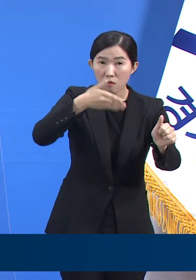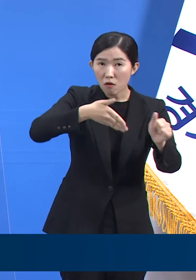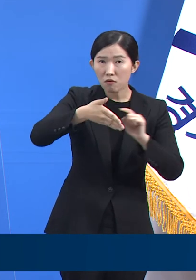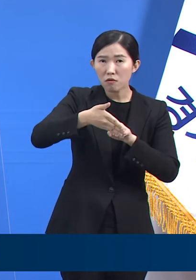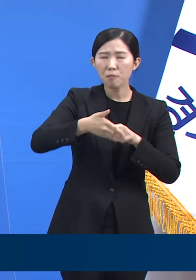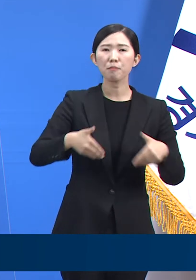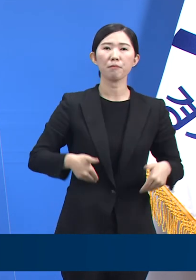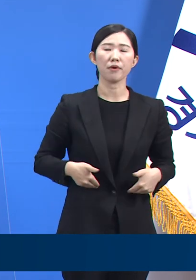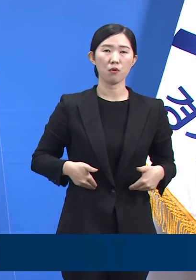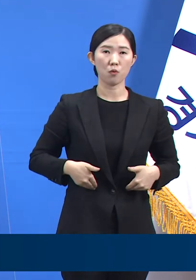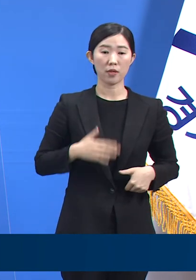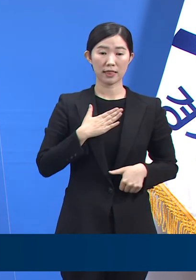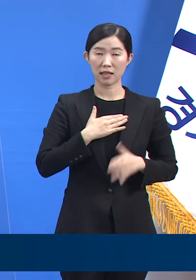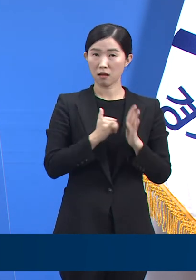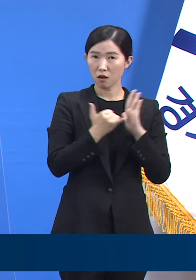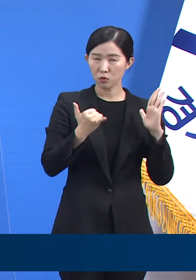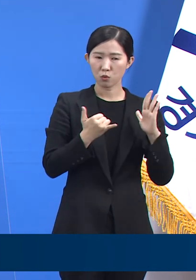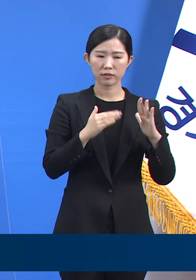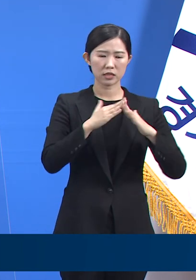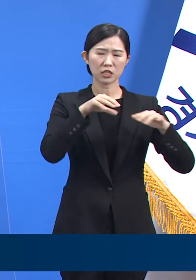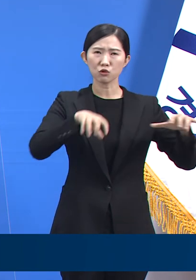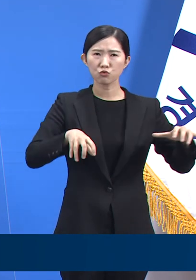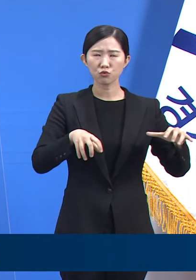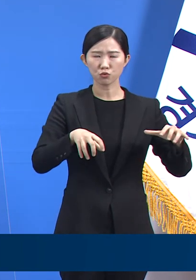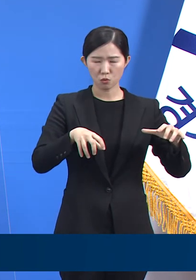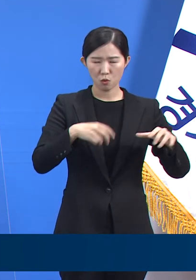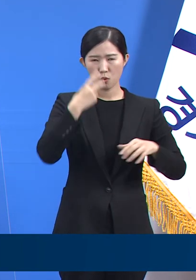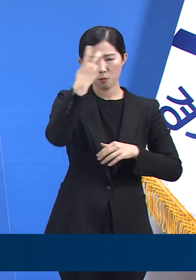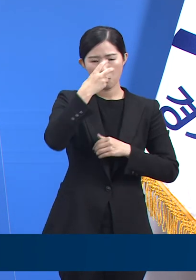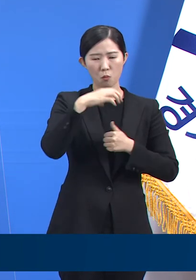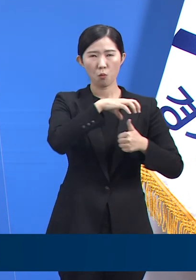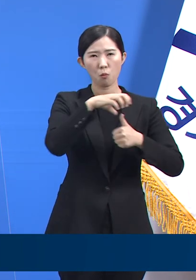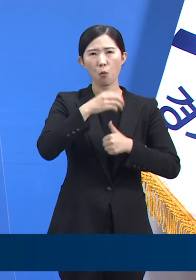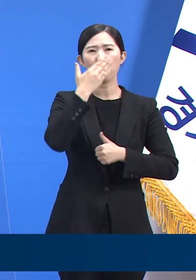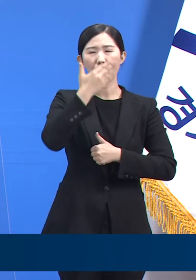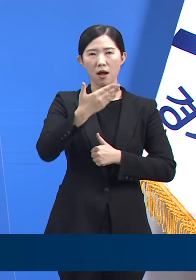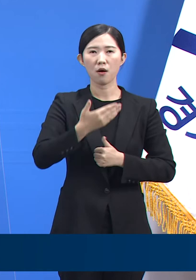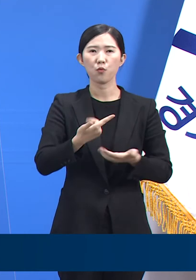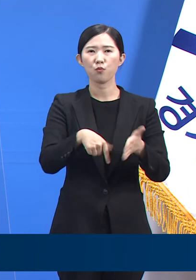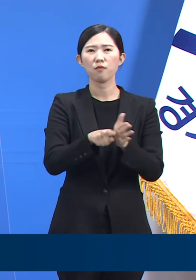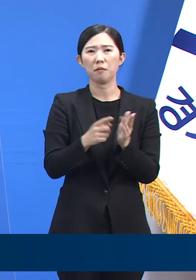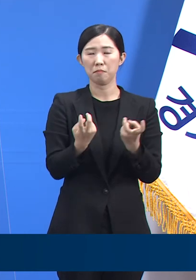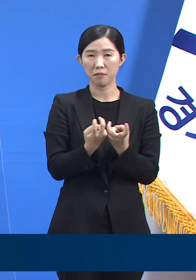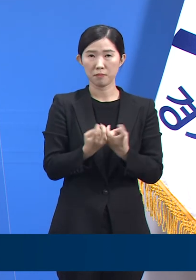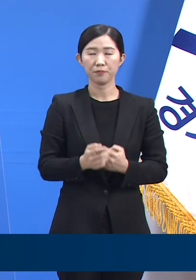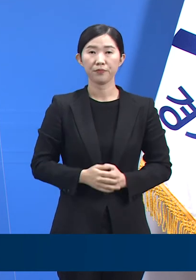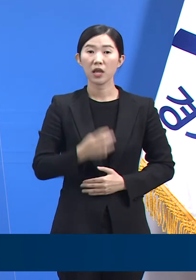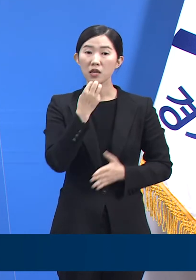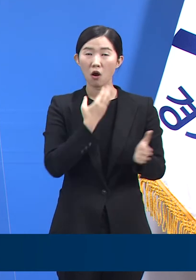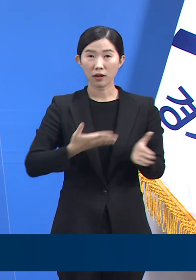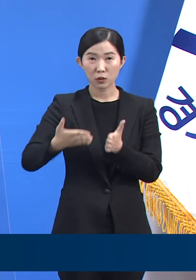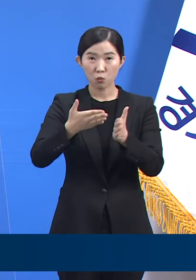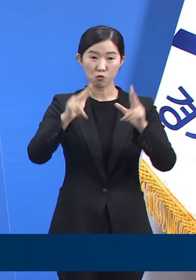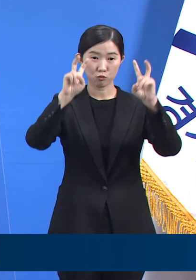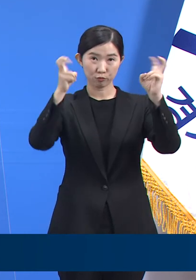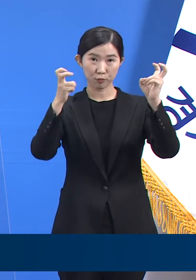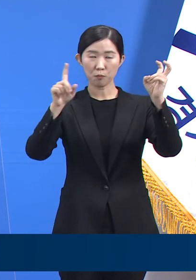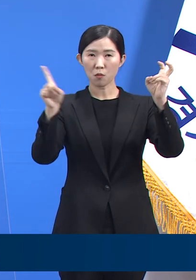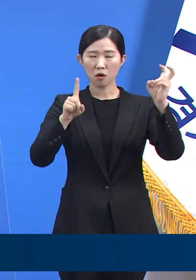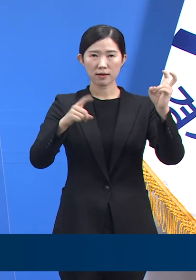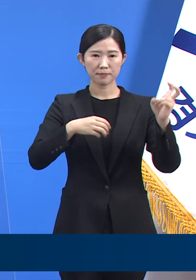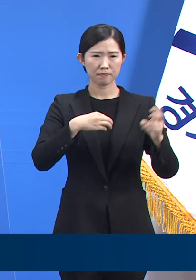수 있는 가장 쉬우면서도 효율적인 방법입니다. 경기도의 슬로건 의심될 땐 주저없이